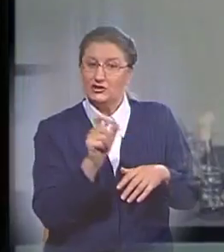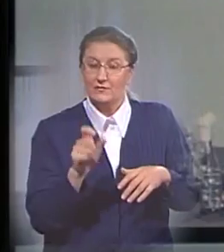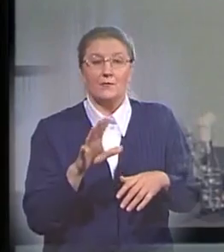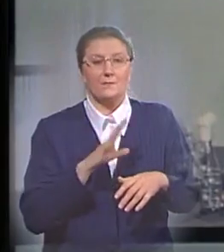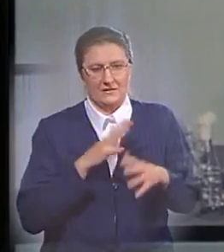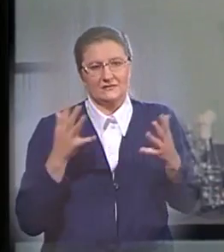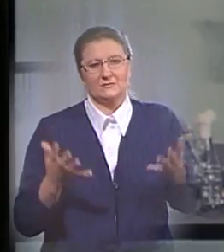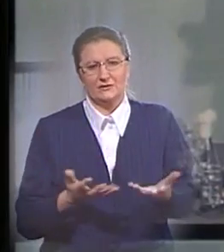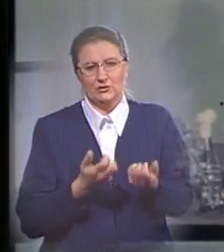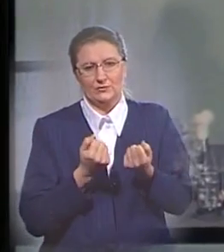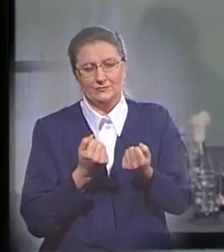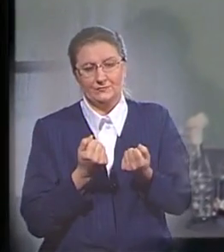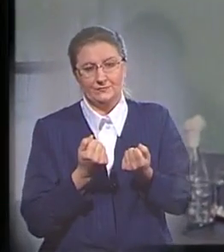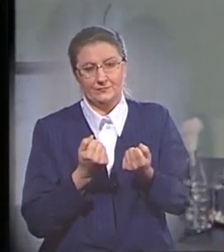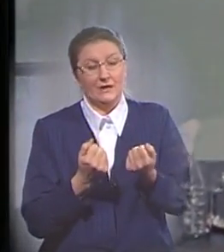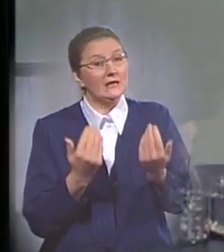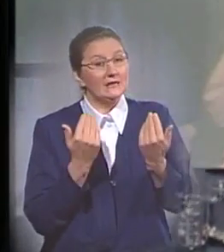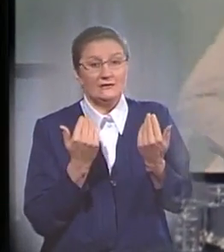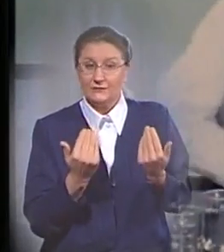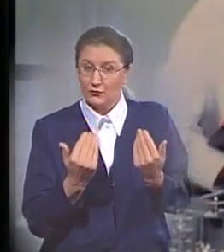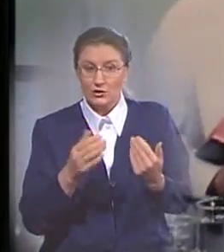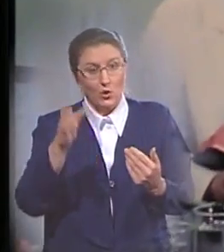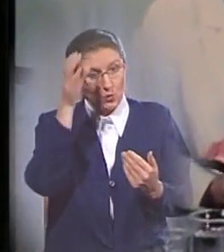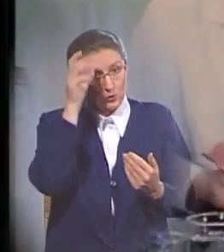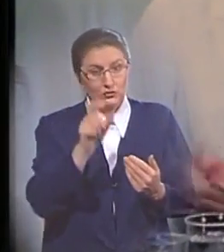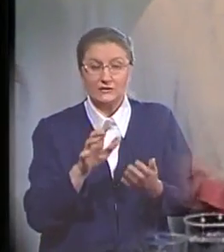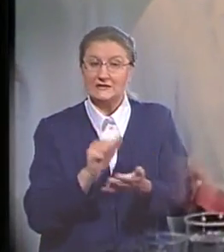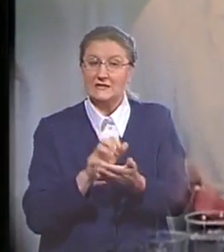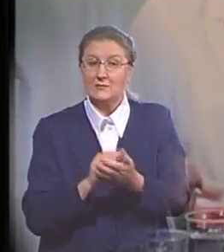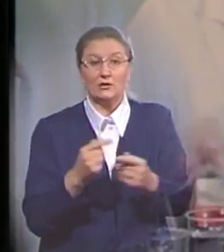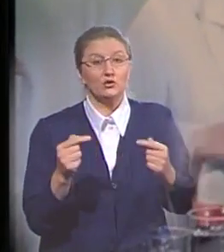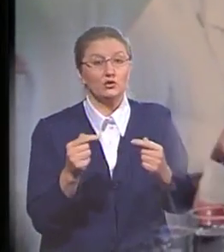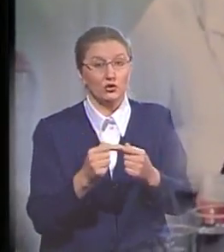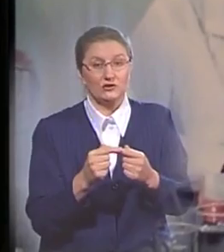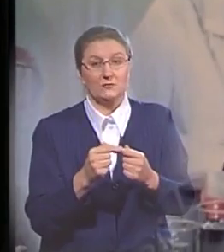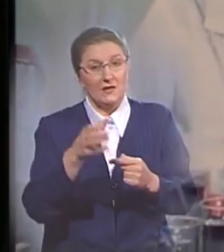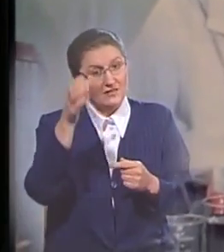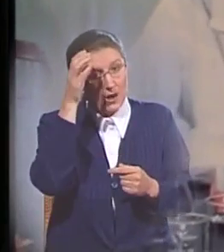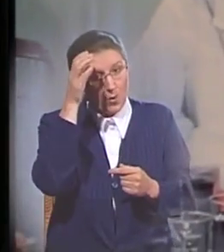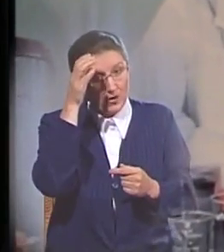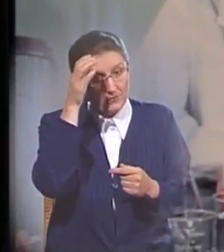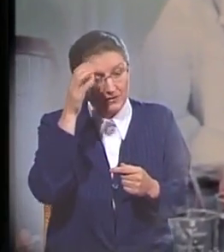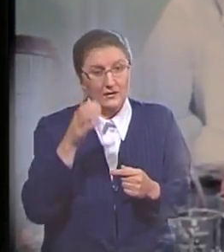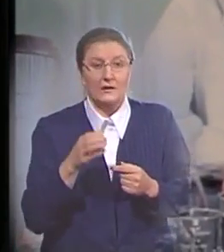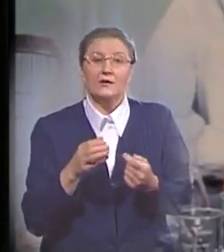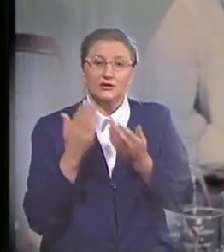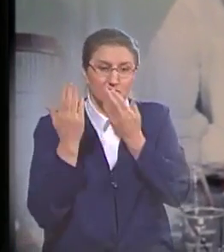спасен. Сегодня даже ученые, занимающиеся точными и естественными науками, перечитывают описание